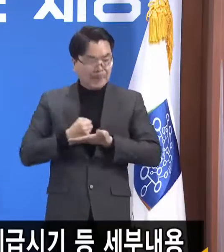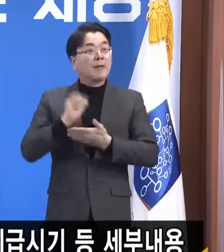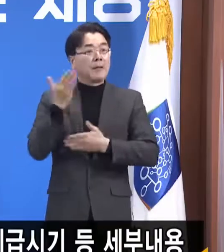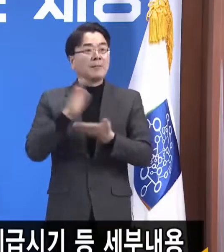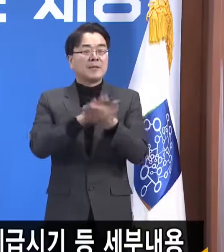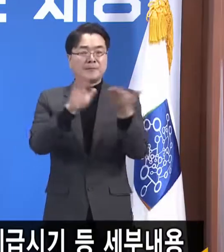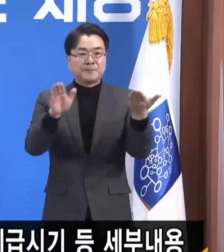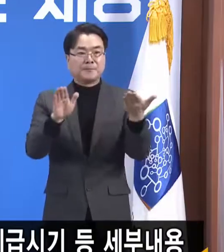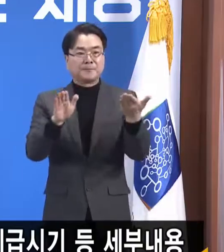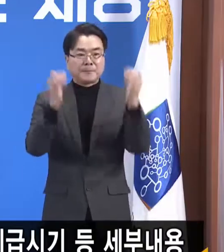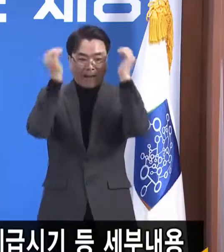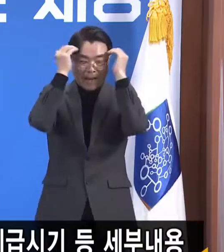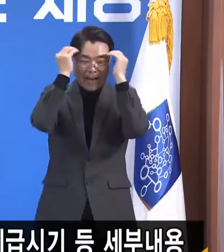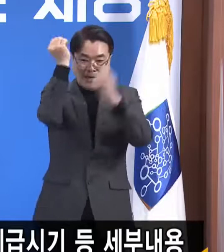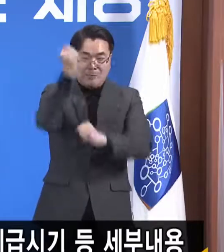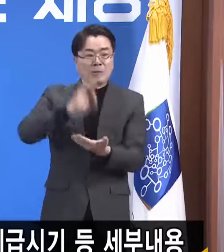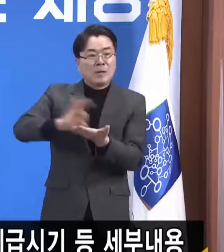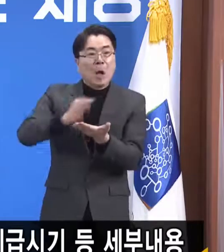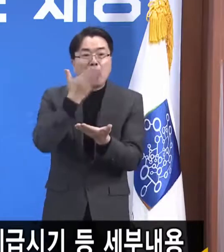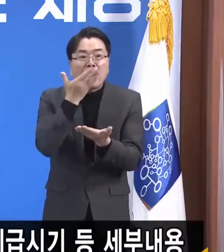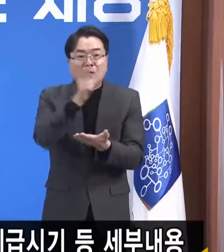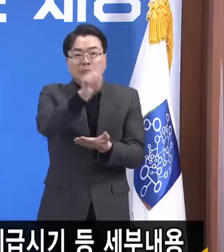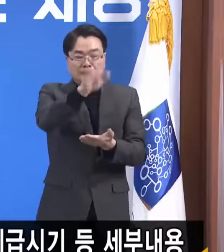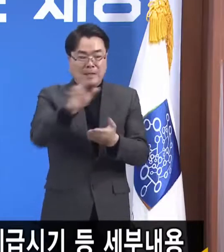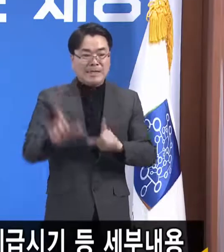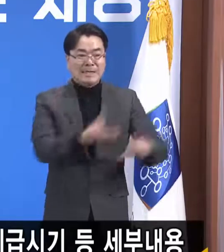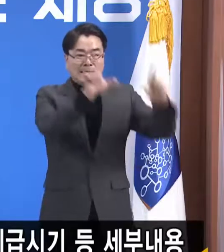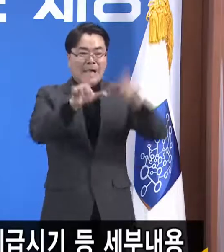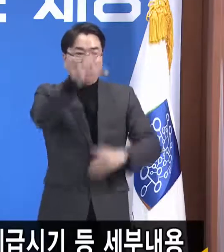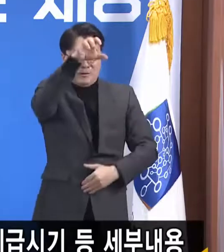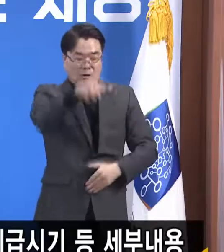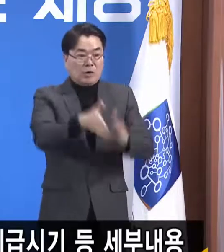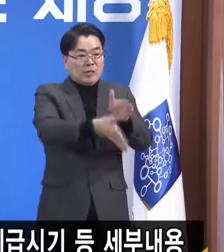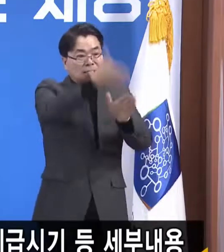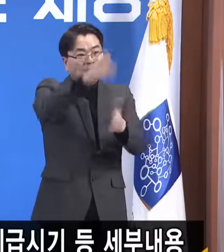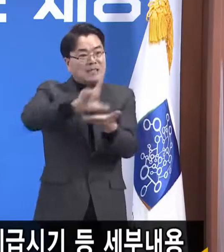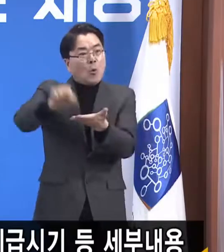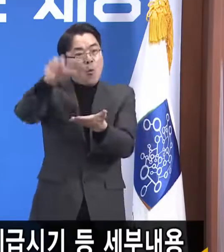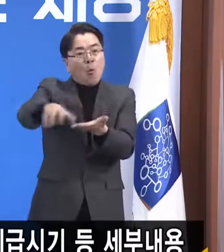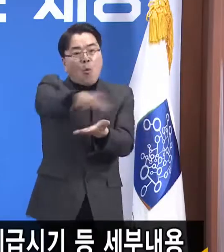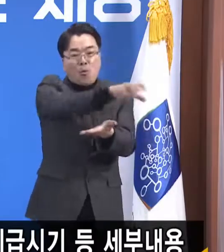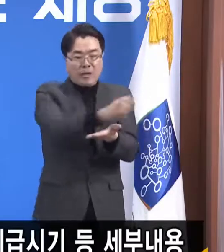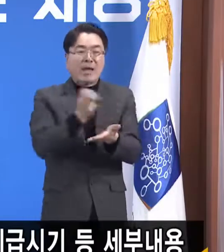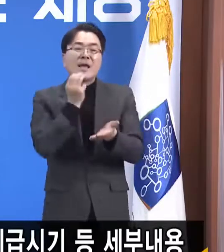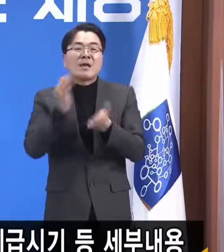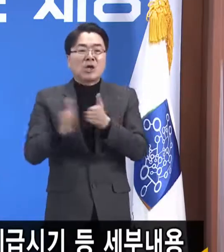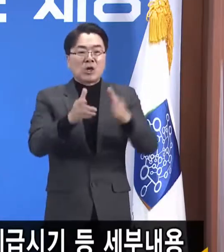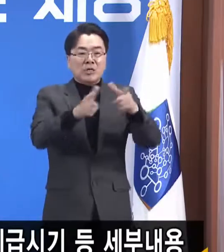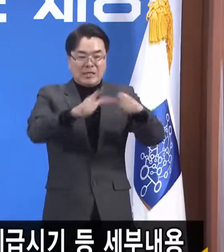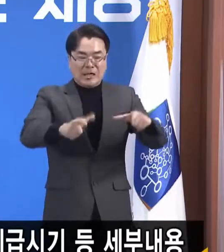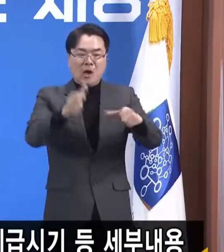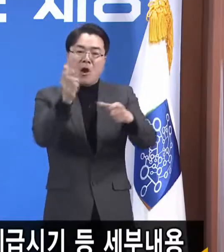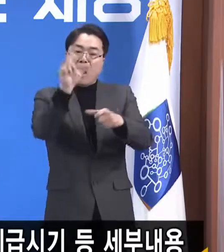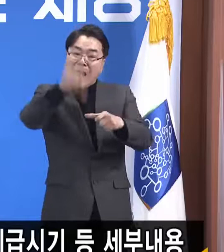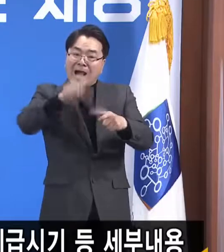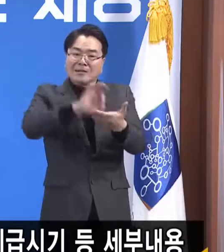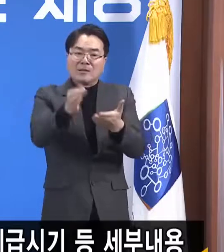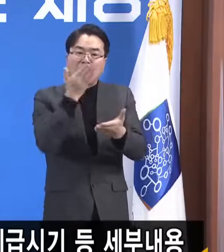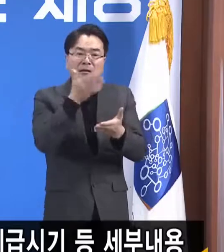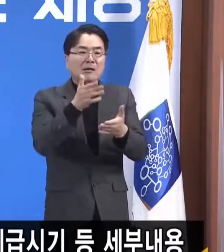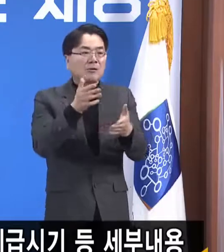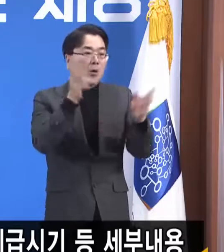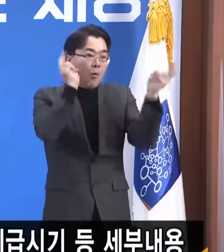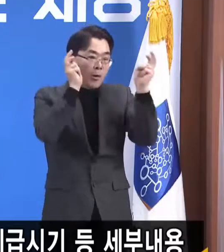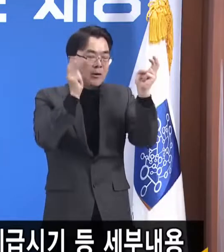재난기본소득을 사용할 수 있는 곳은 주민등록 주소지 시군 내에 경기 지역화폐 사용이 가능한 업소입니다.